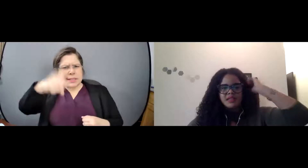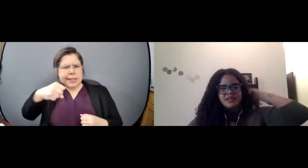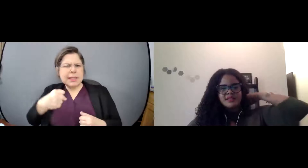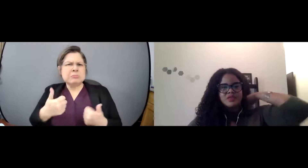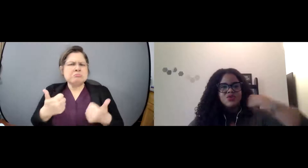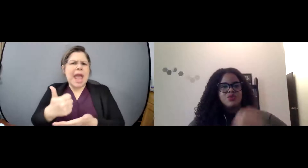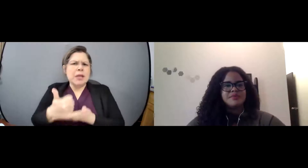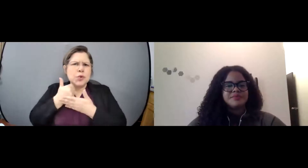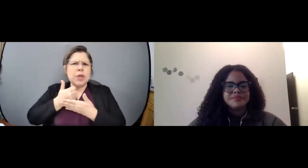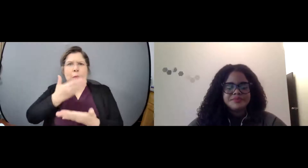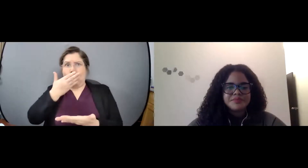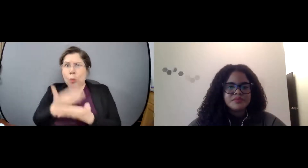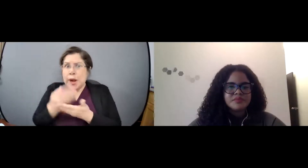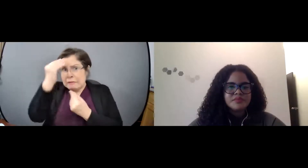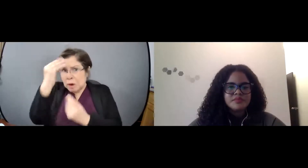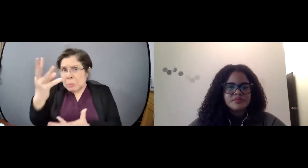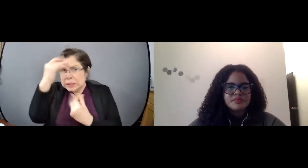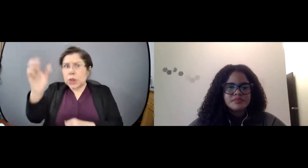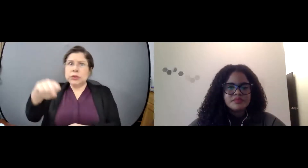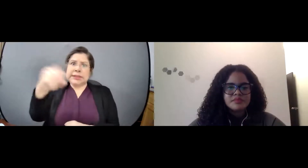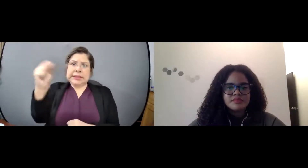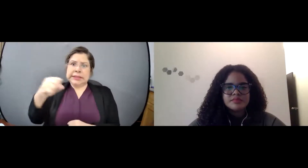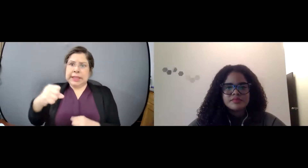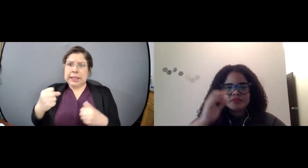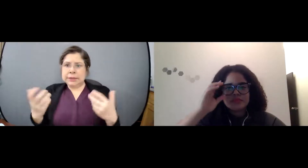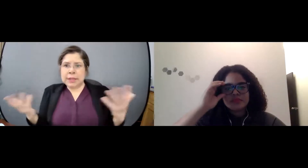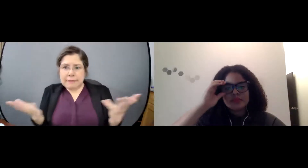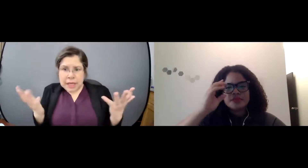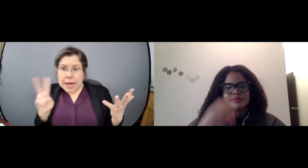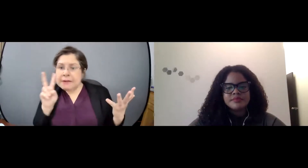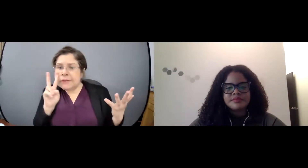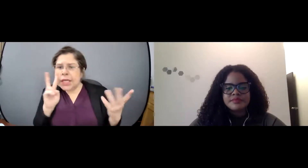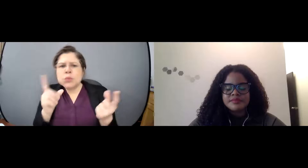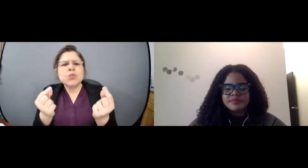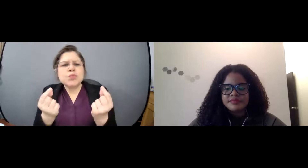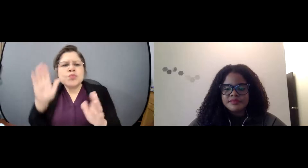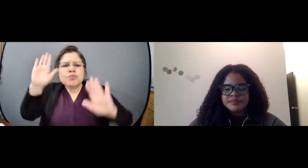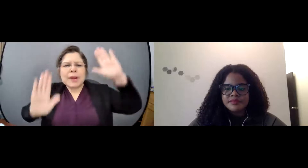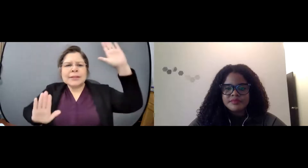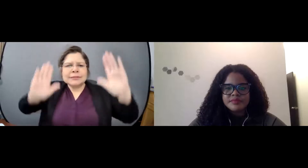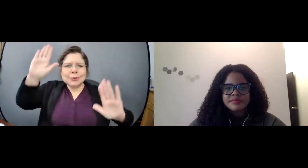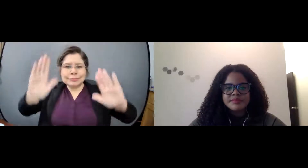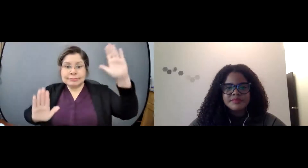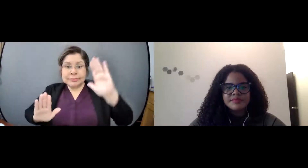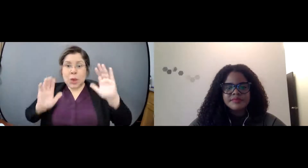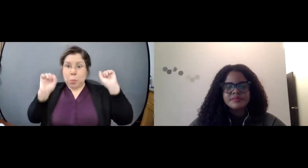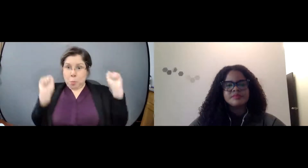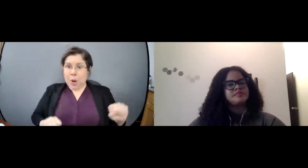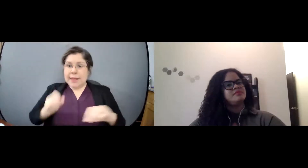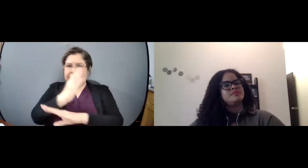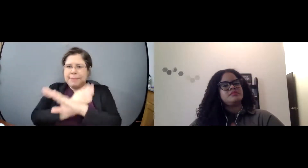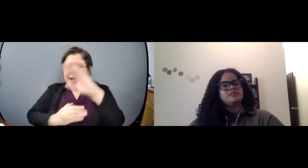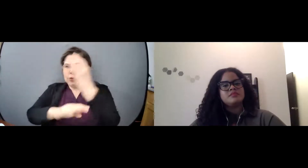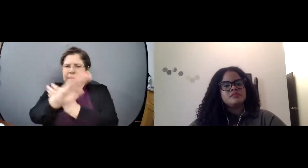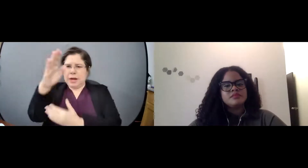¿Quién dice yo? De nuevo, pueden utilizar la función de levantar la mano, que tiene los